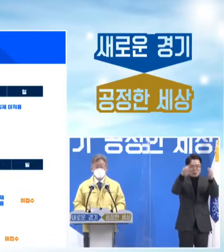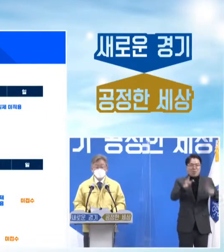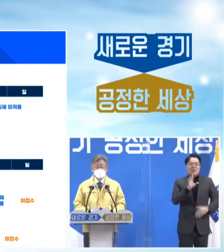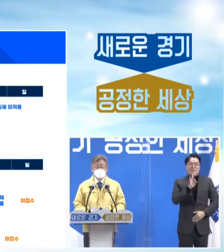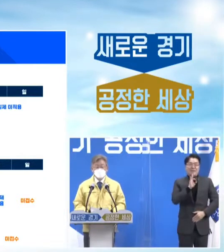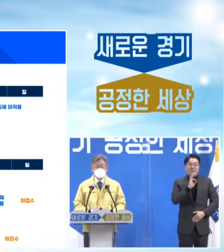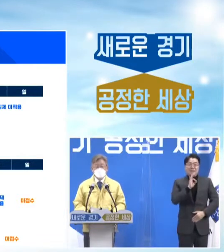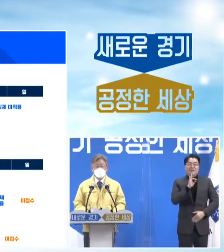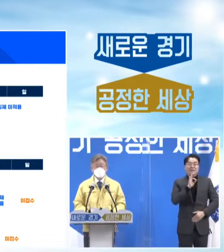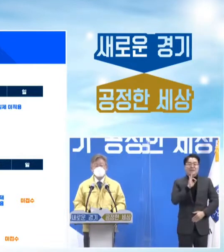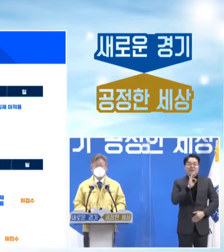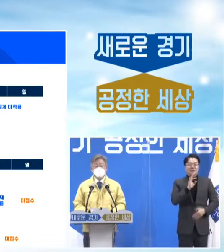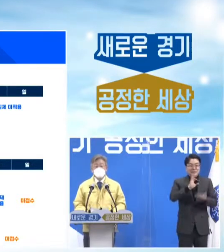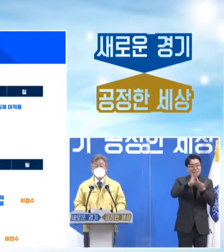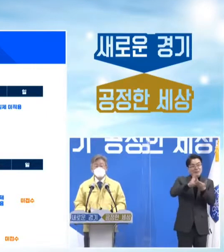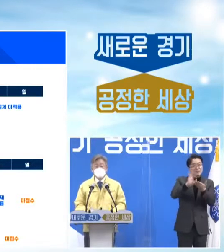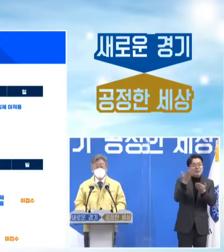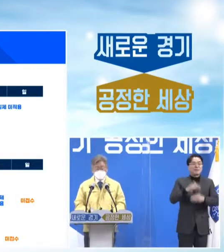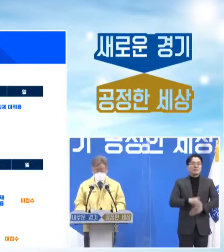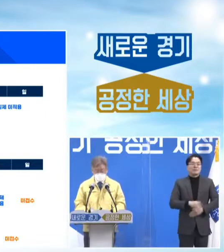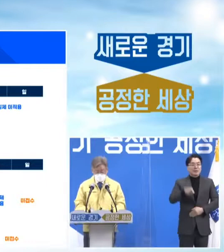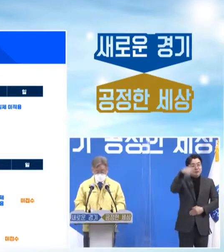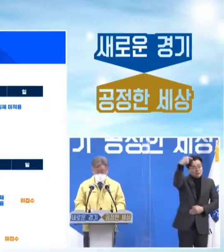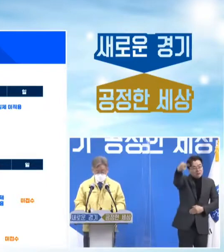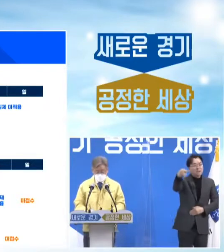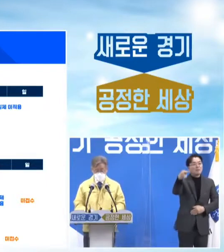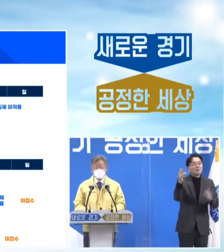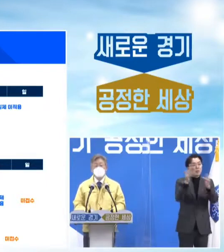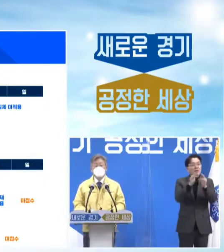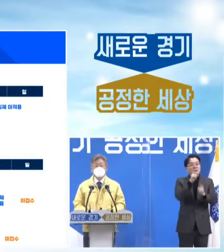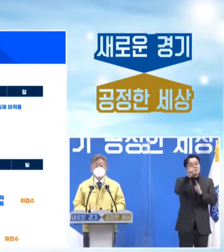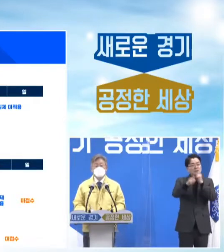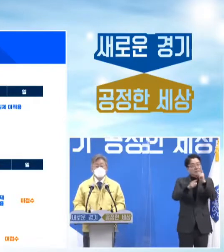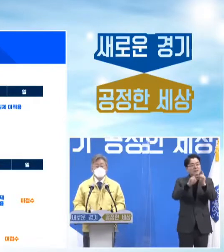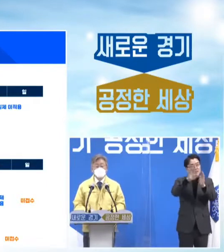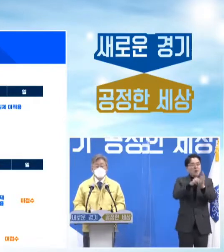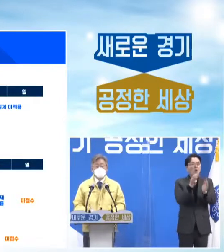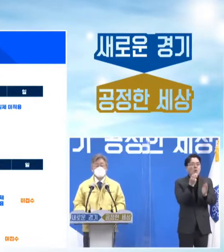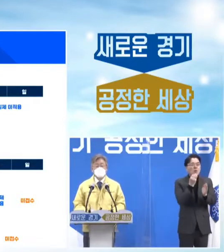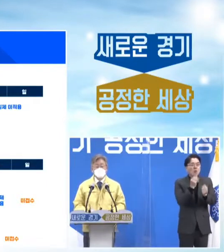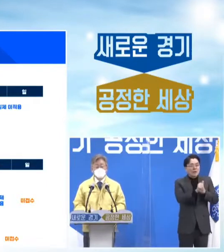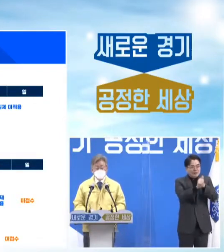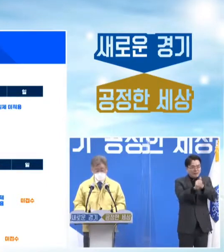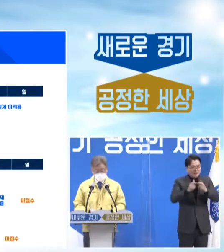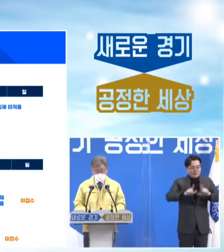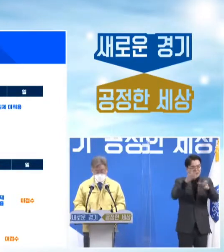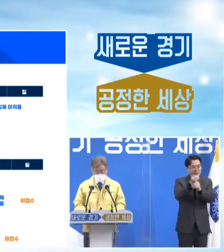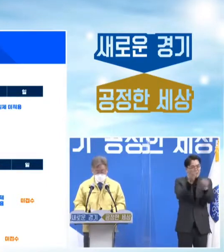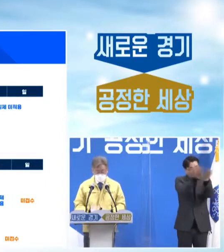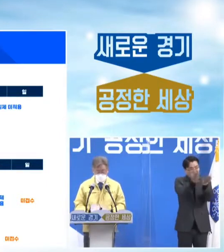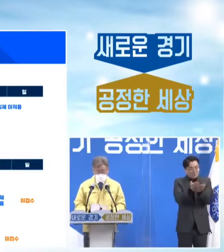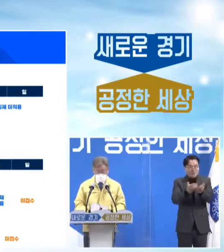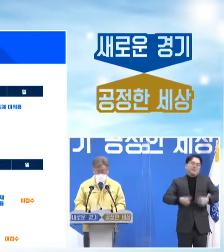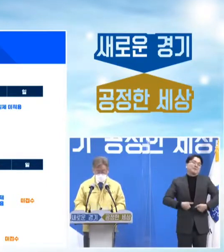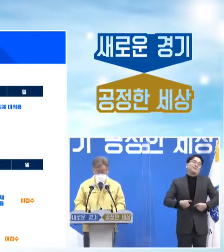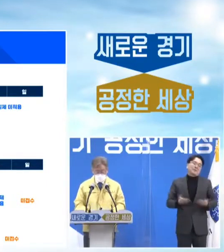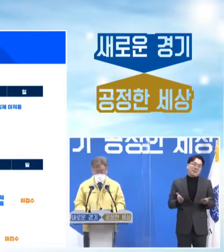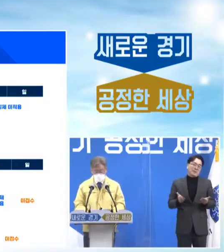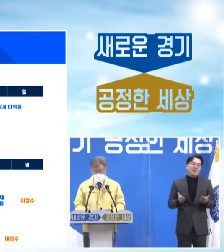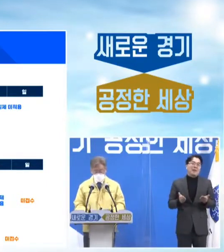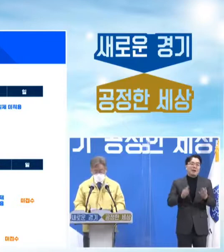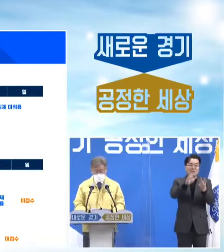것이고 그 후 2주 동안은 오브제 없이 아무때나